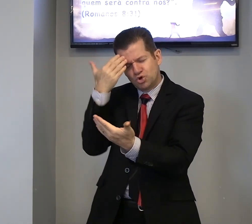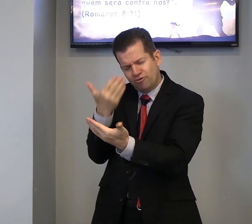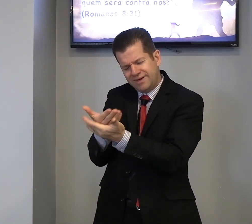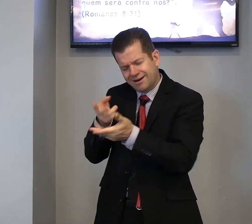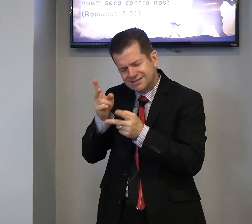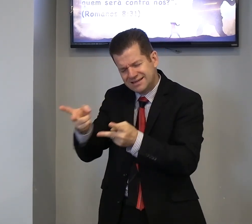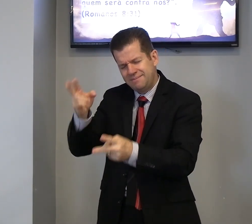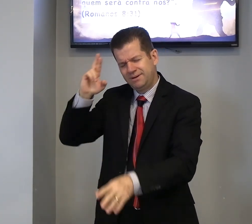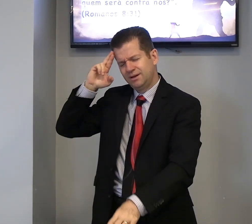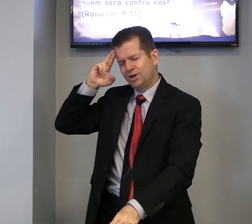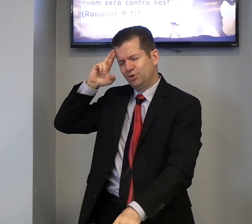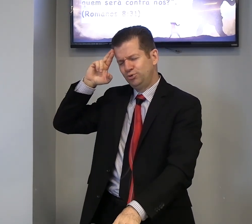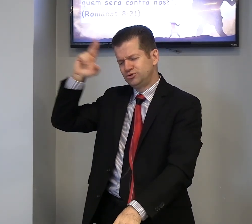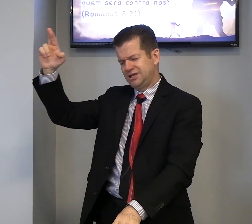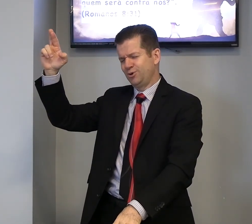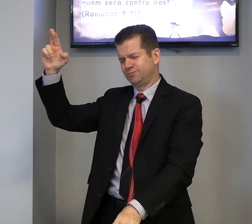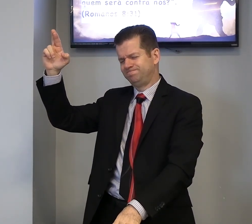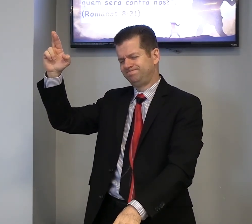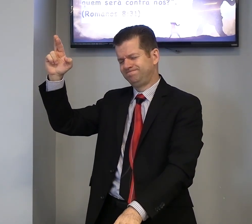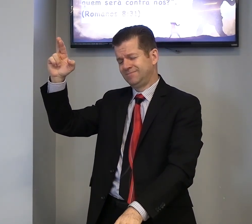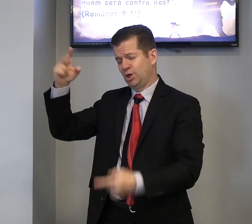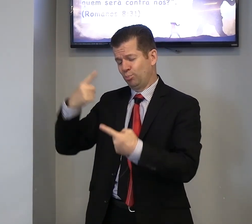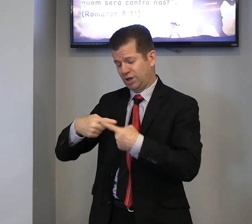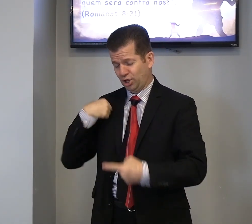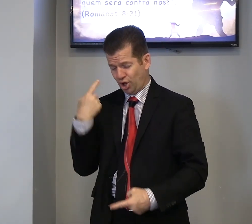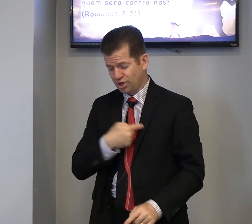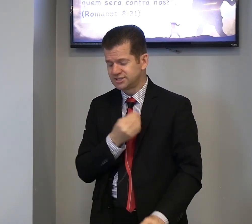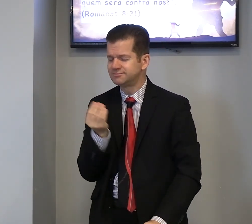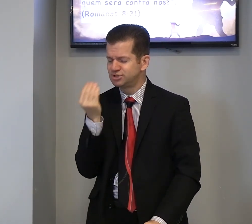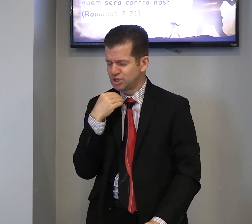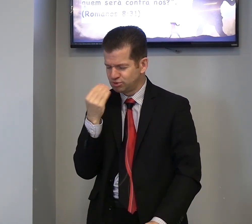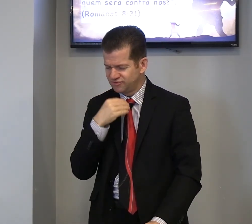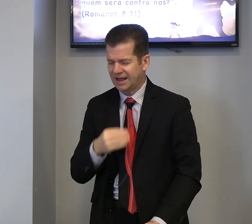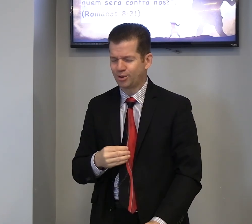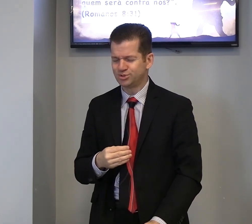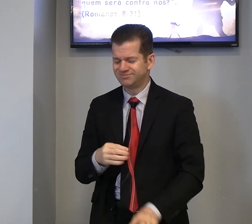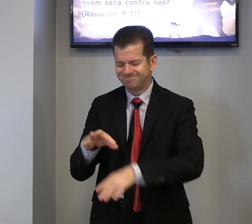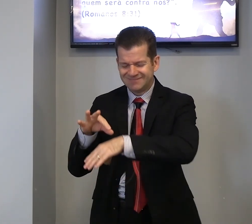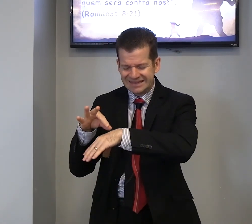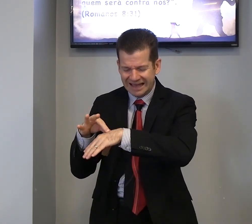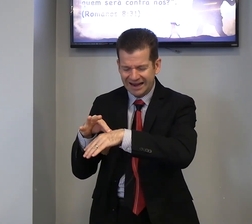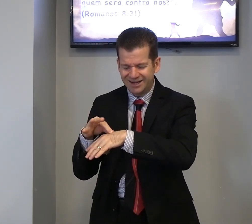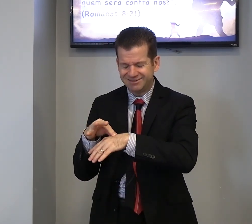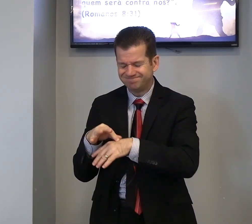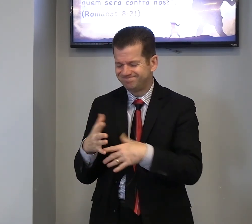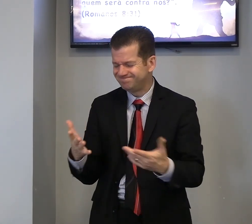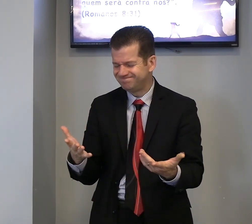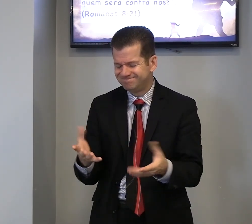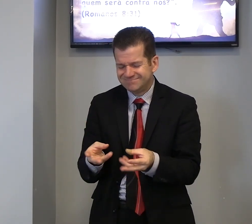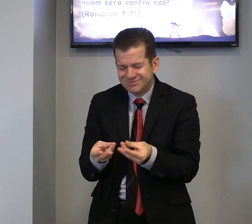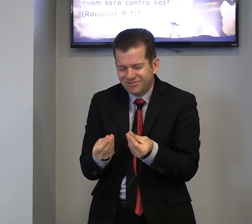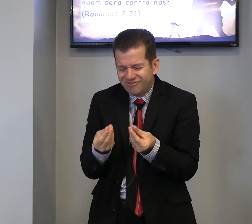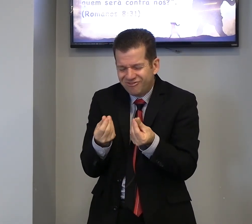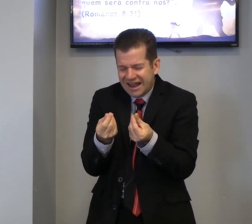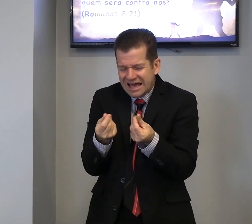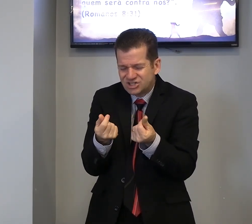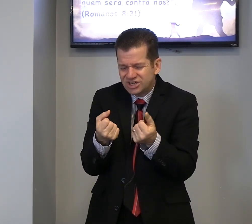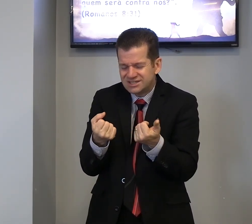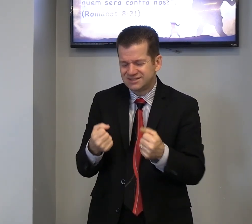confiar, sempre, no Senhor, porque nós, somos fracos, carne, frágeis,